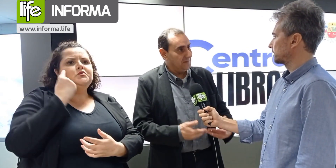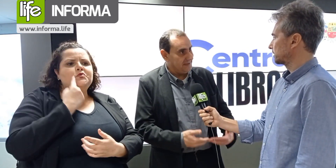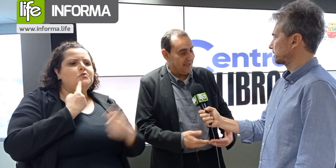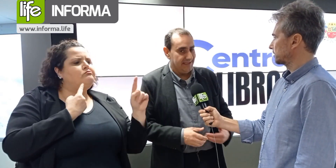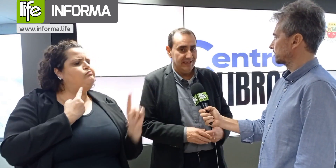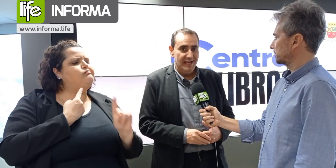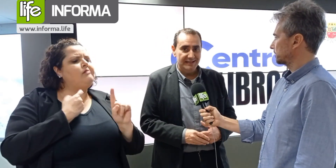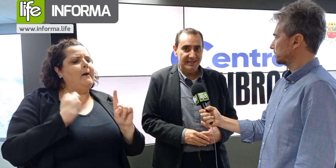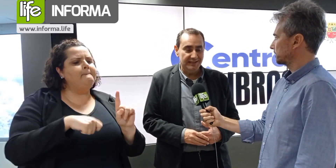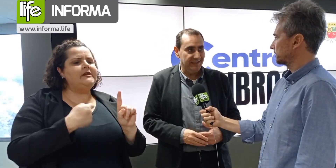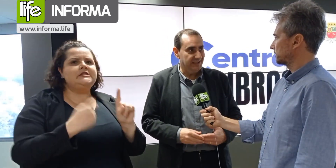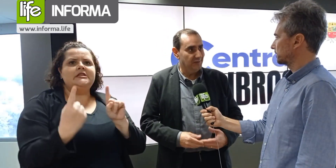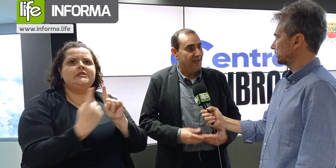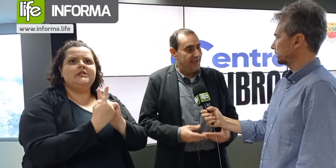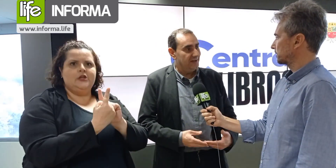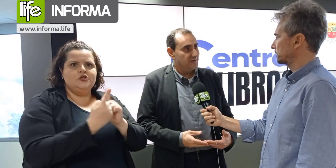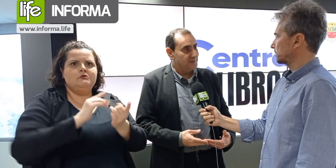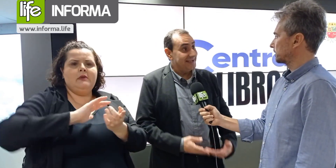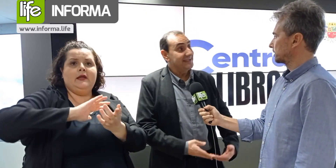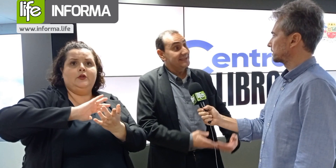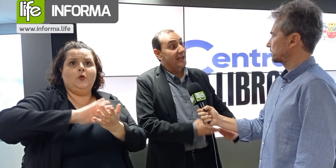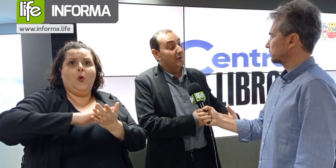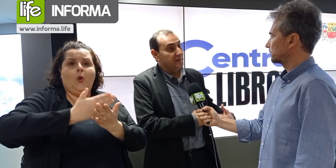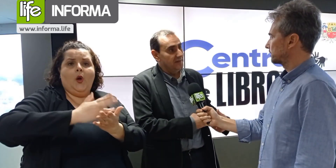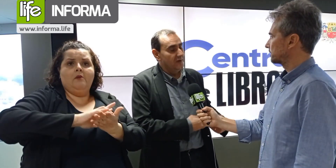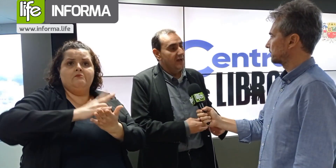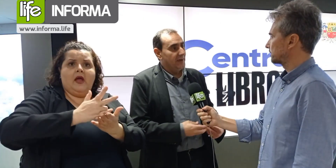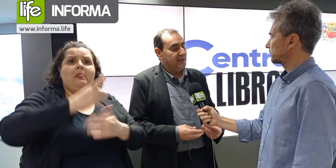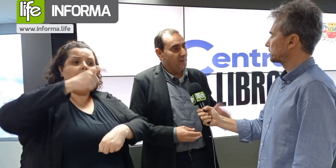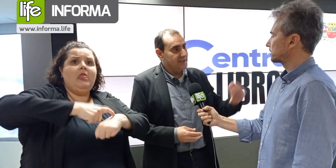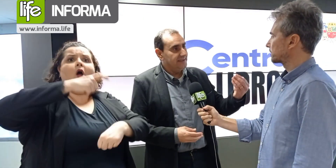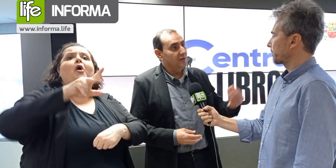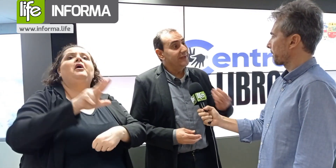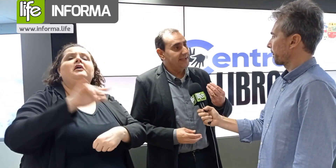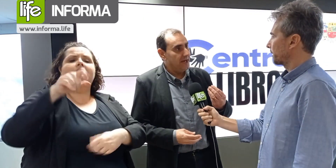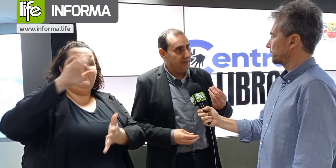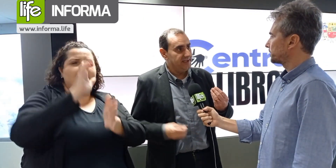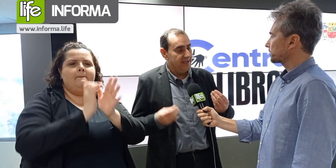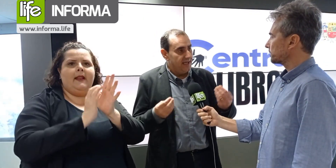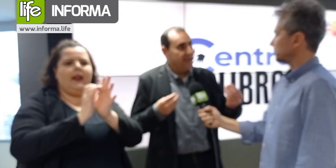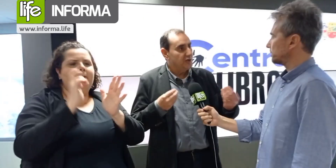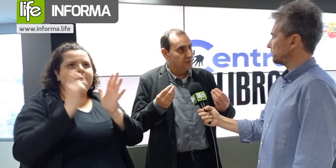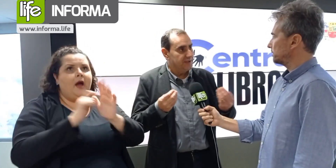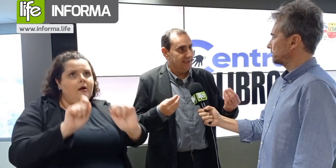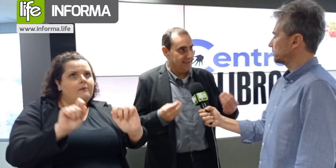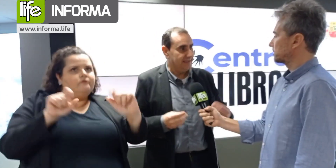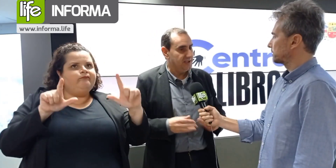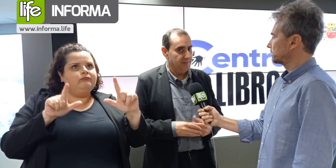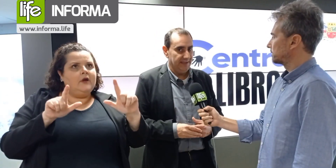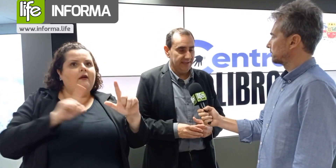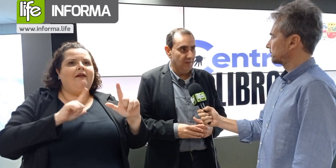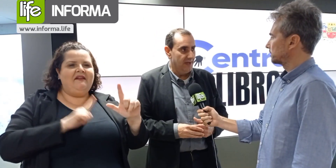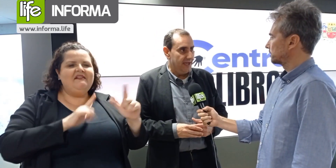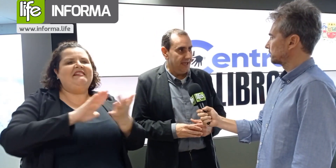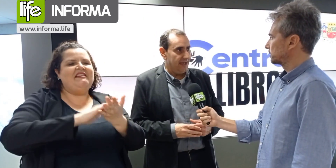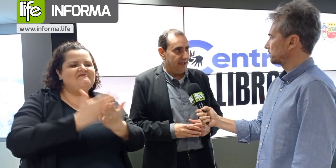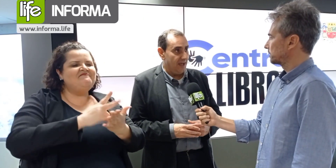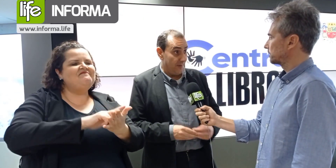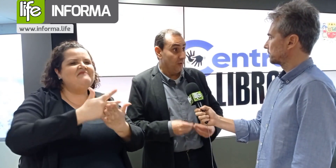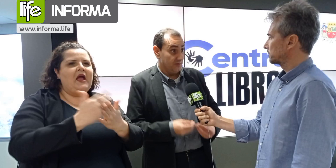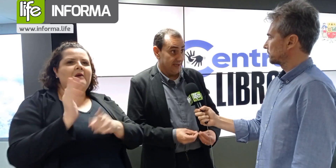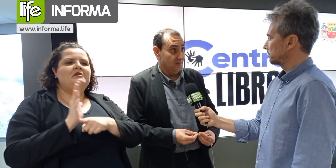usuário deficiente sendo atendido, nós vamos acessar ao vivo para que possa ter um intérprete e ajude nesse atendimento. Então,